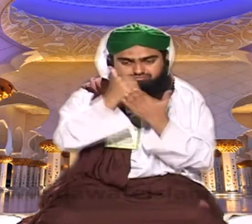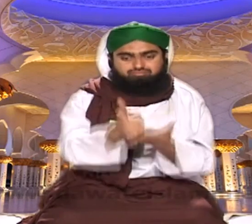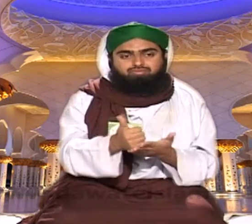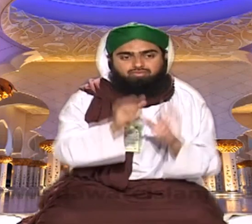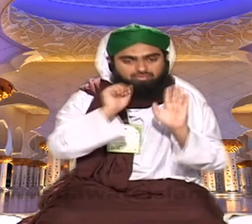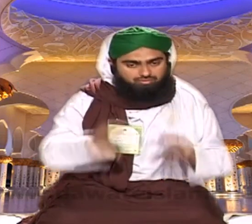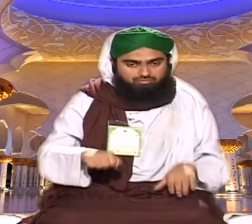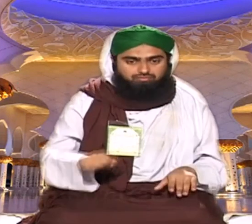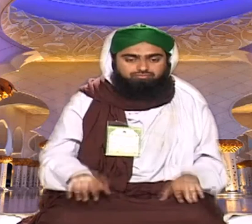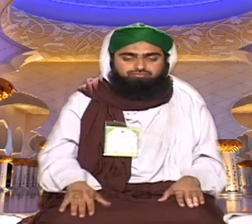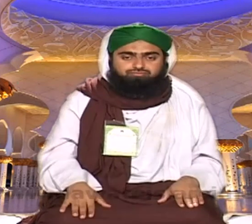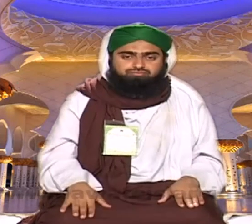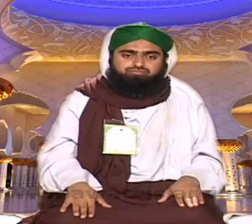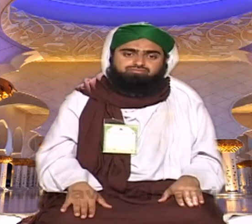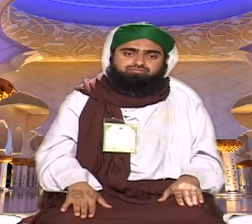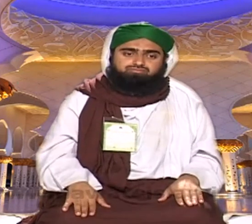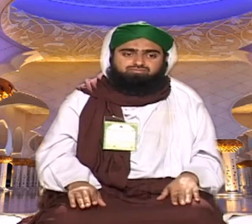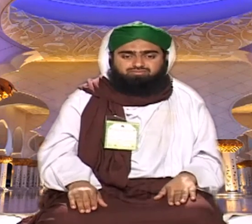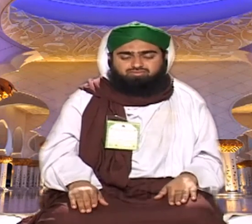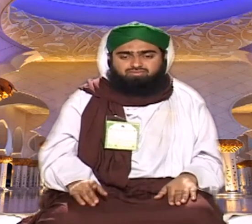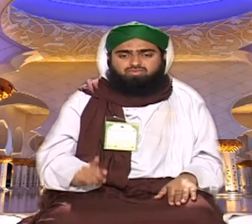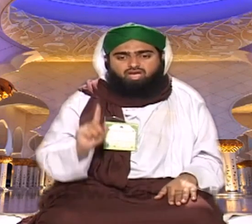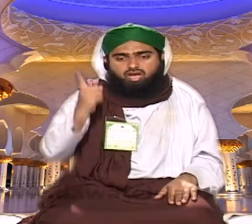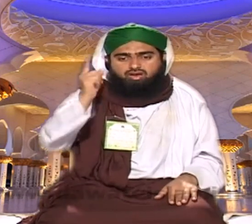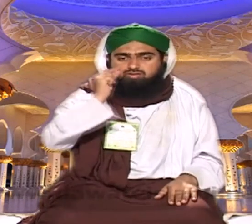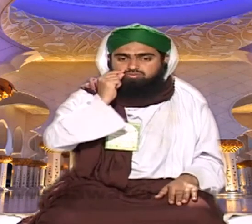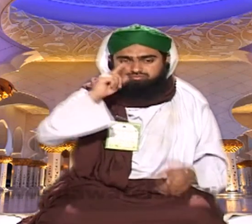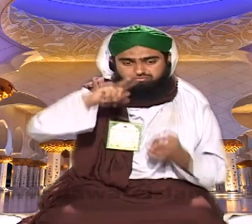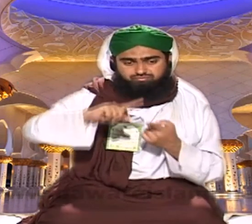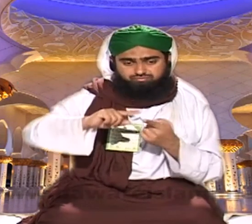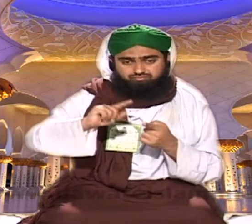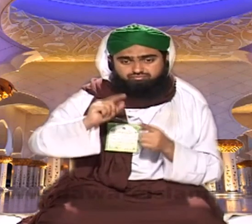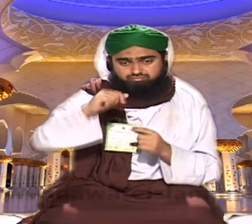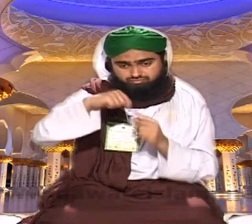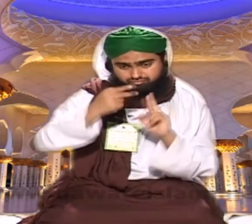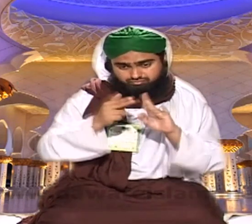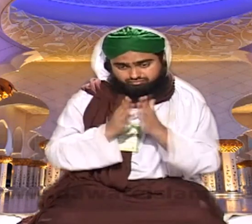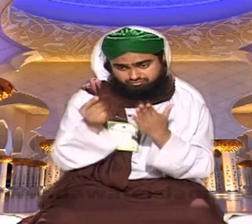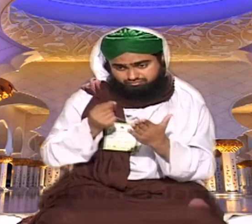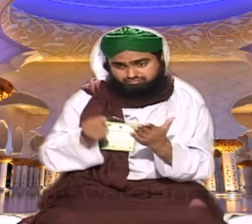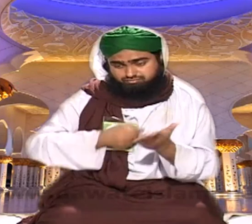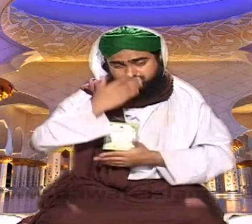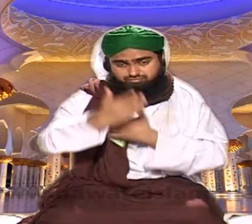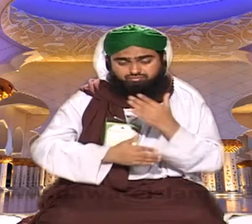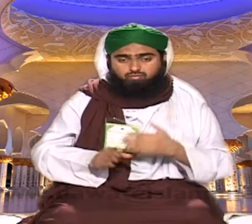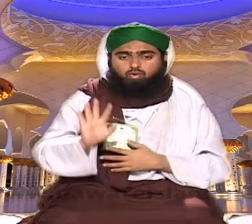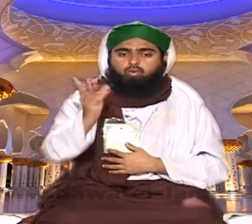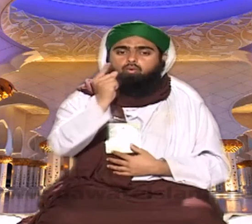نہ کر سکا تو اس پر بھی اللہ تعالی حجر و ثوابتہ فرما حضرت زیہاد رحمت اللہ علیہ